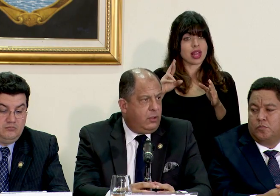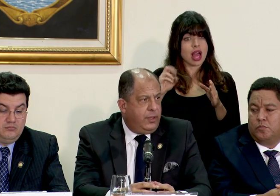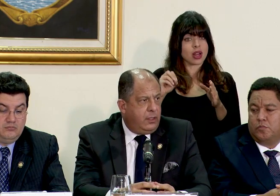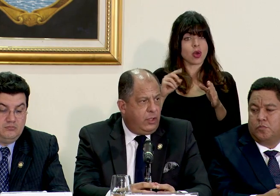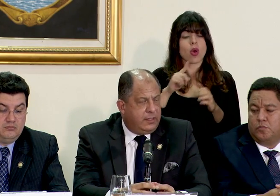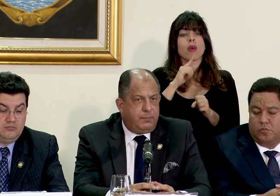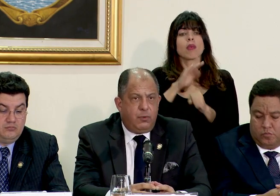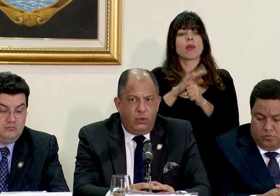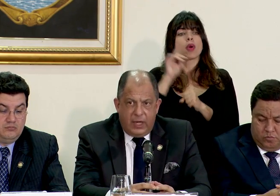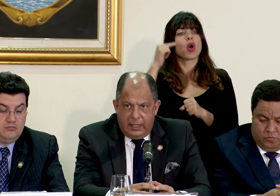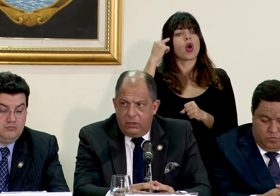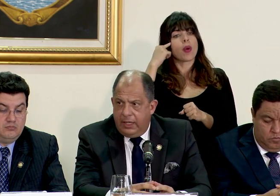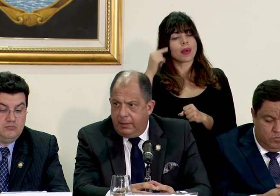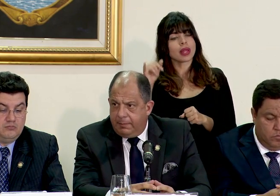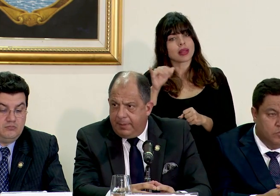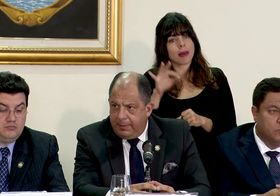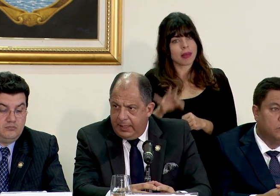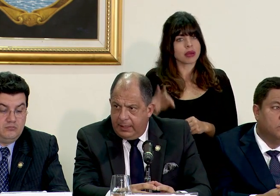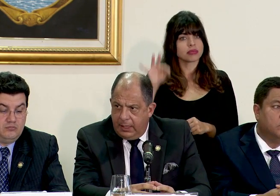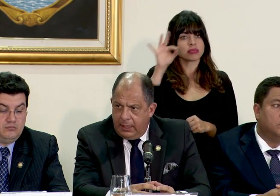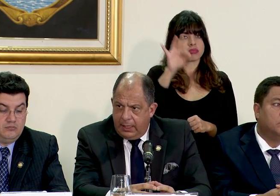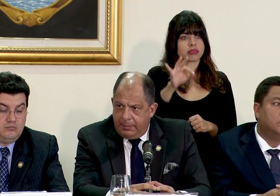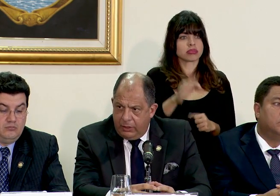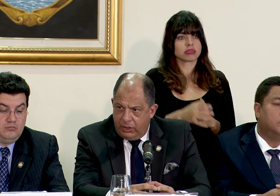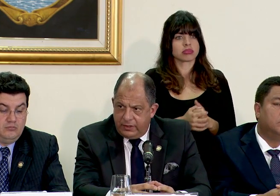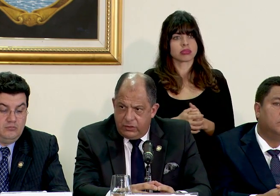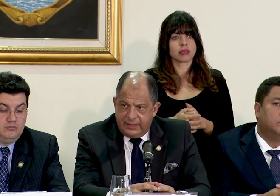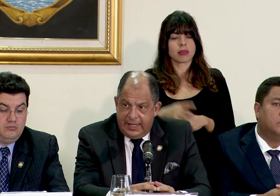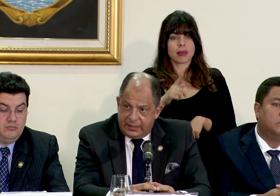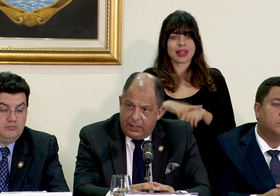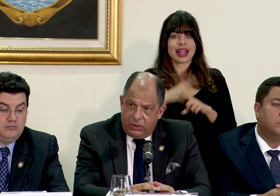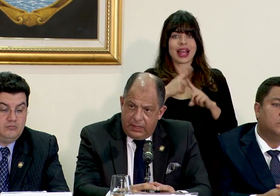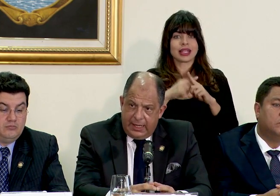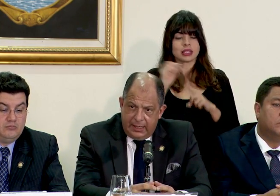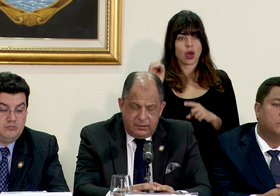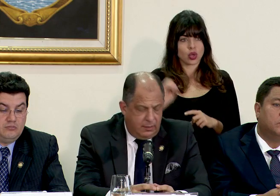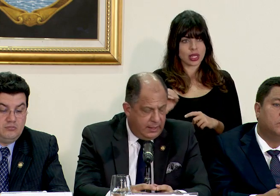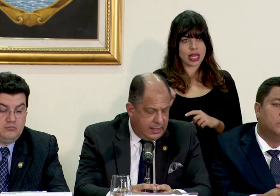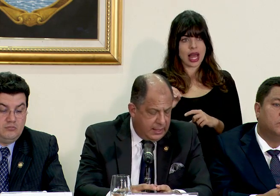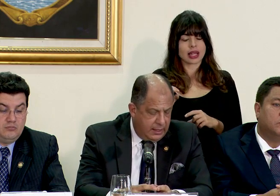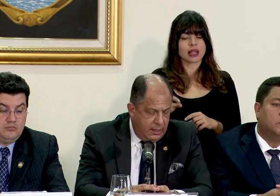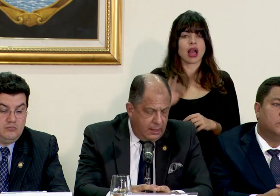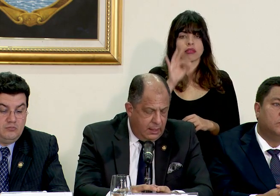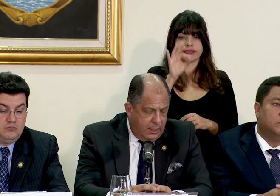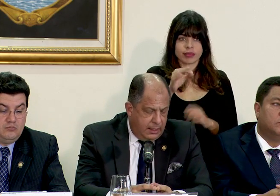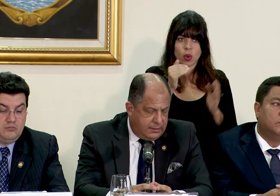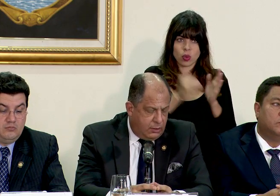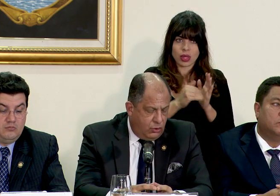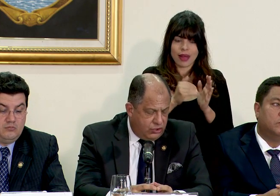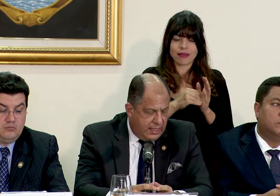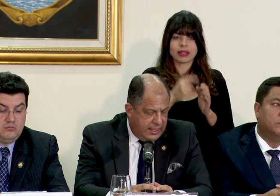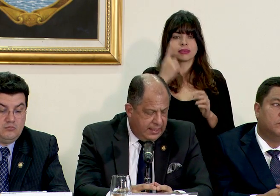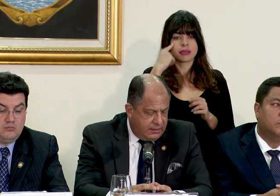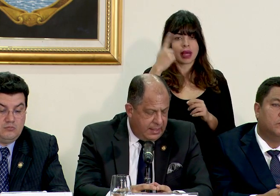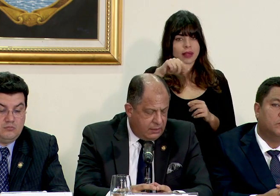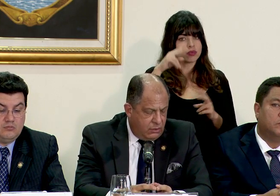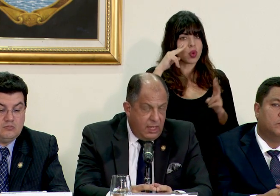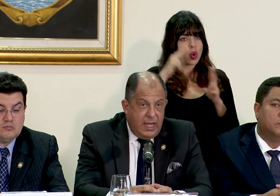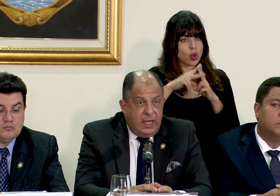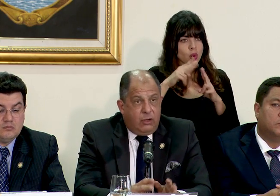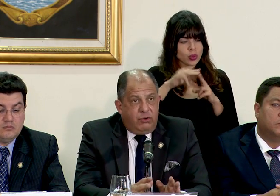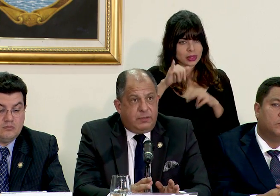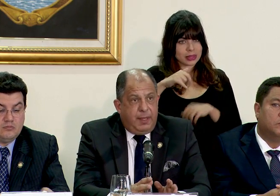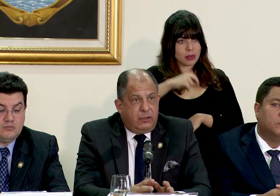compromiso del gobierno es colocarlo en el periodo de sesiones extraordinarias de manera que se conozca en ese